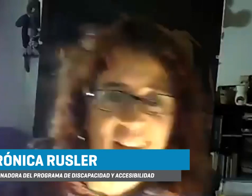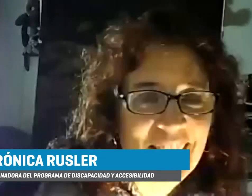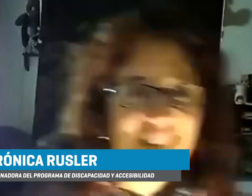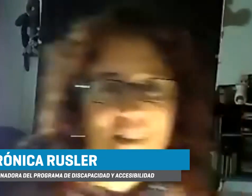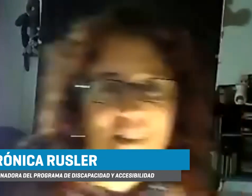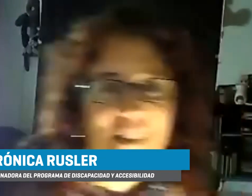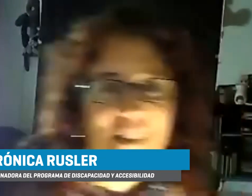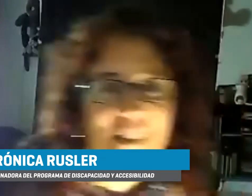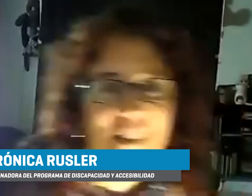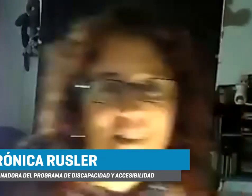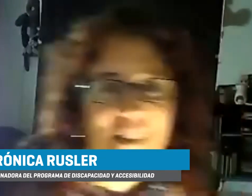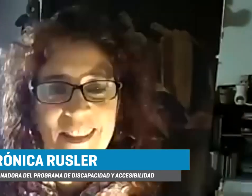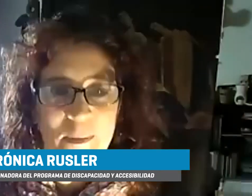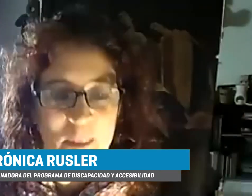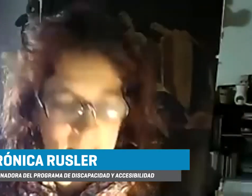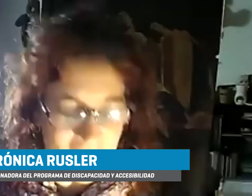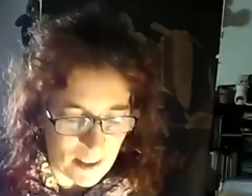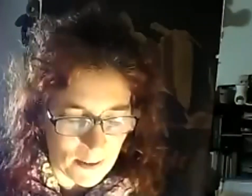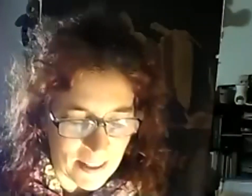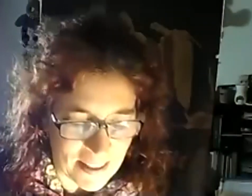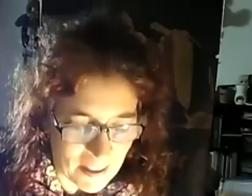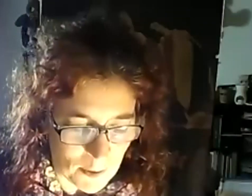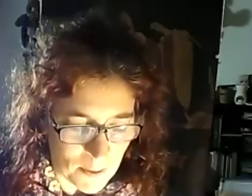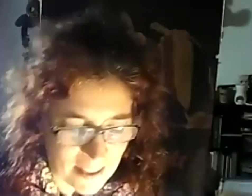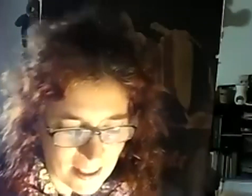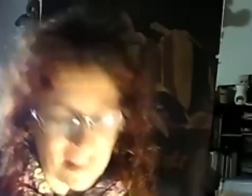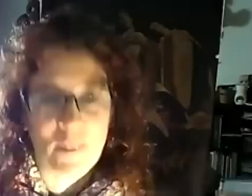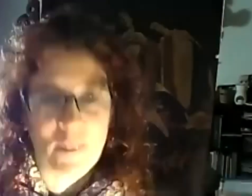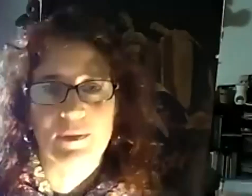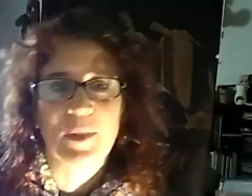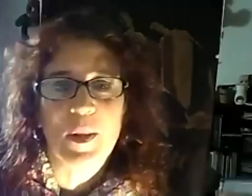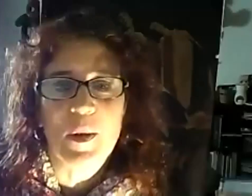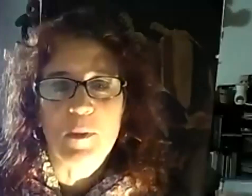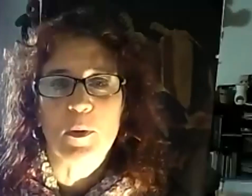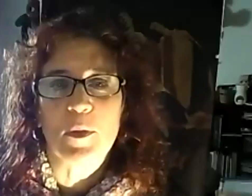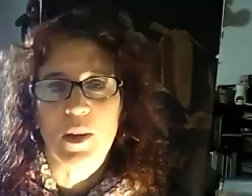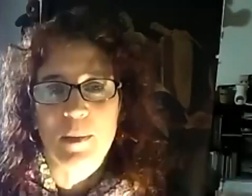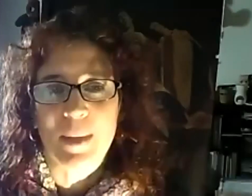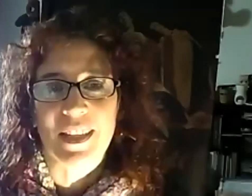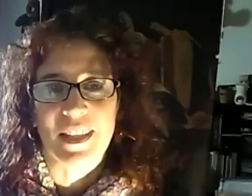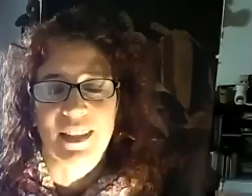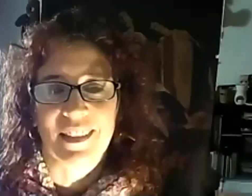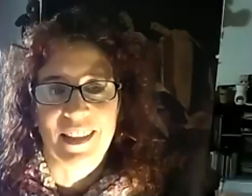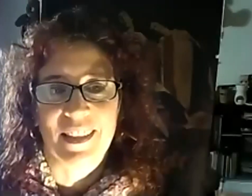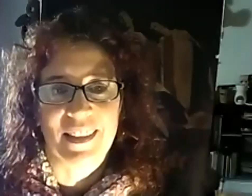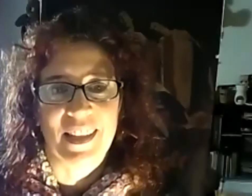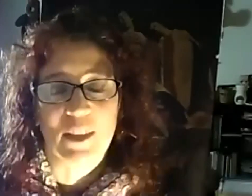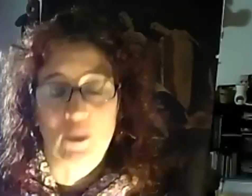para no extenderme demasiado así que bueno voy a seguir acá un punteo además de que estoy muy